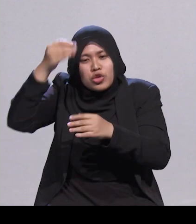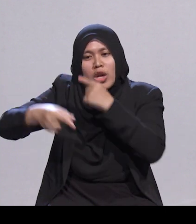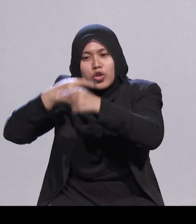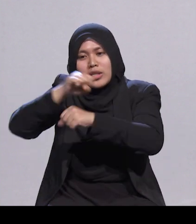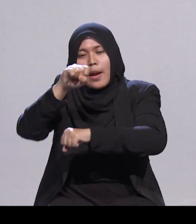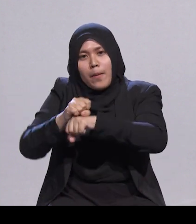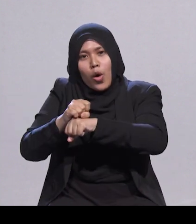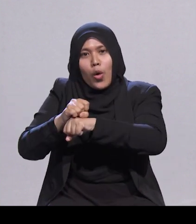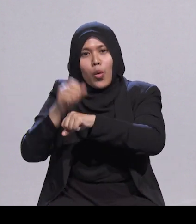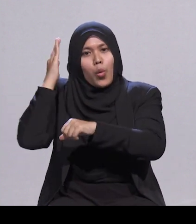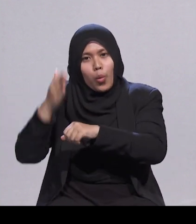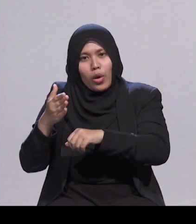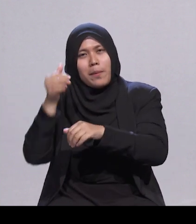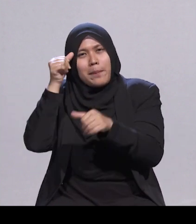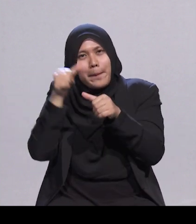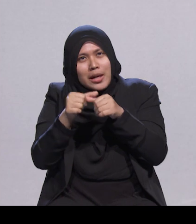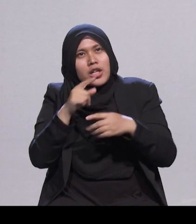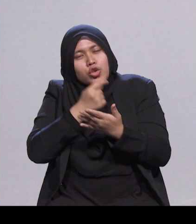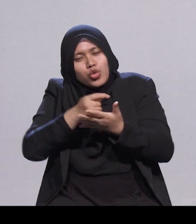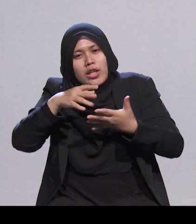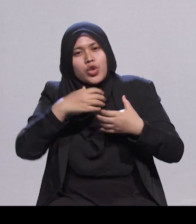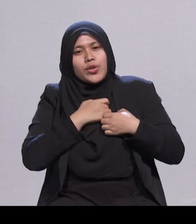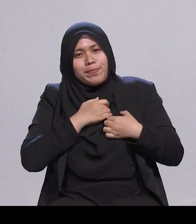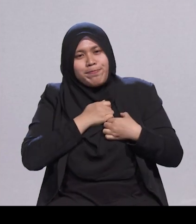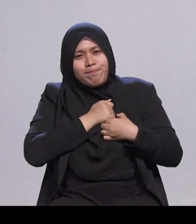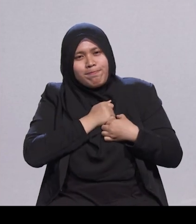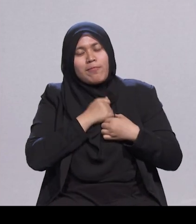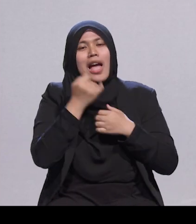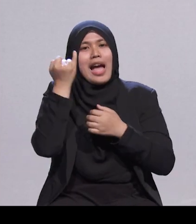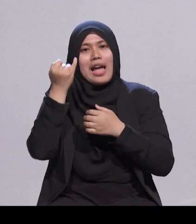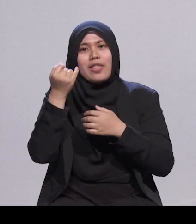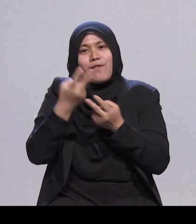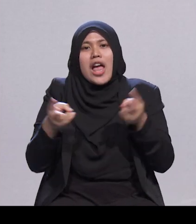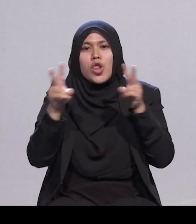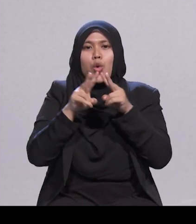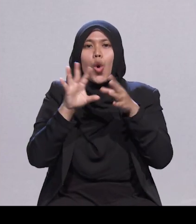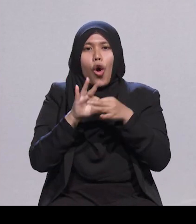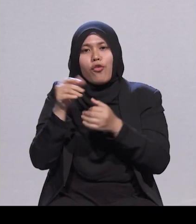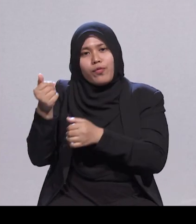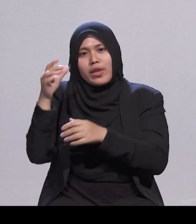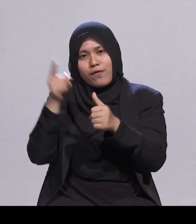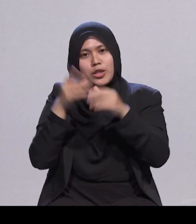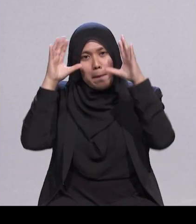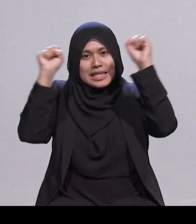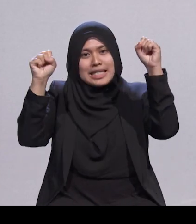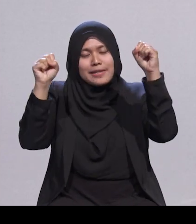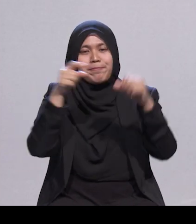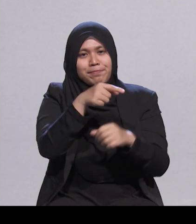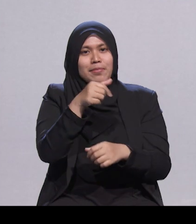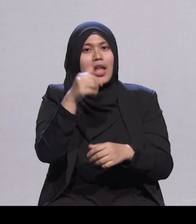dan nilai-nilai yang dipegang teguh Encik Yusof Ishaq. Puan Raisha, kami terhutang budi kepada suami